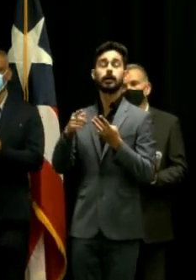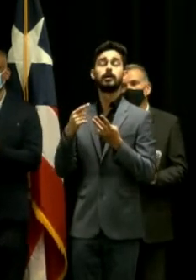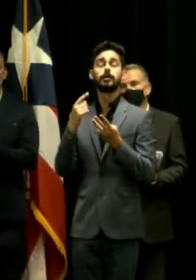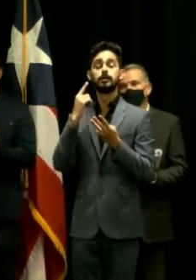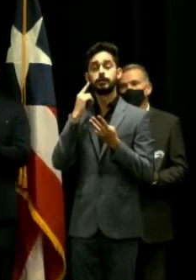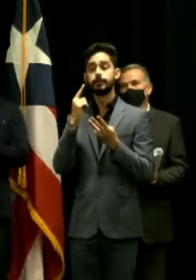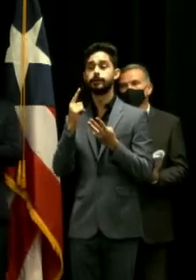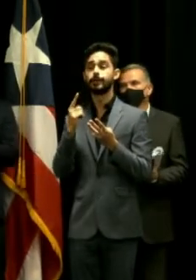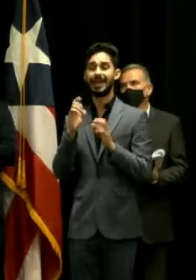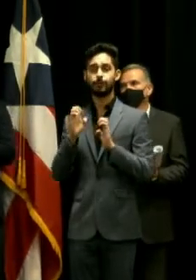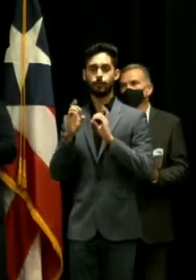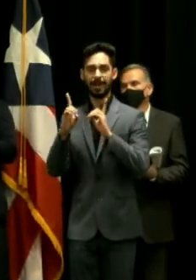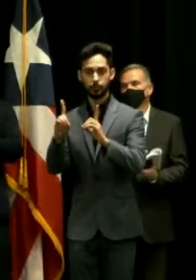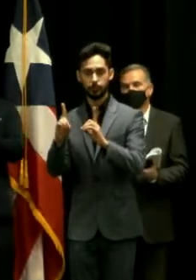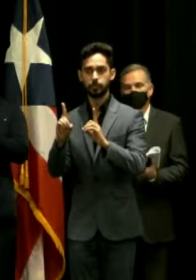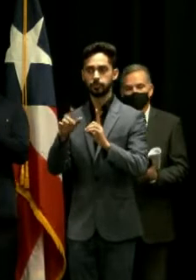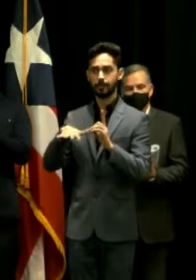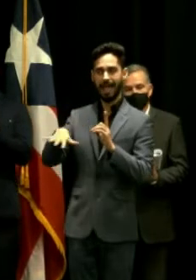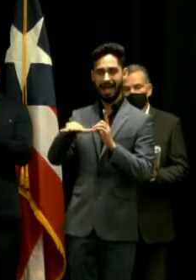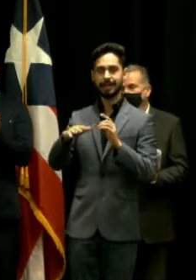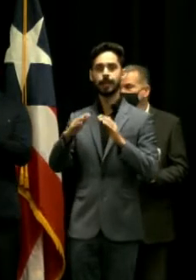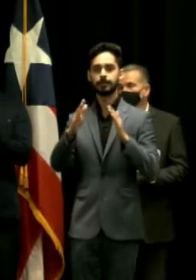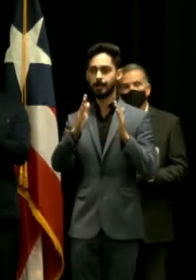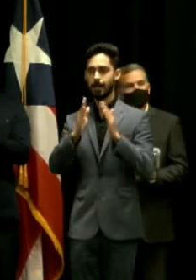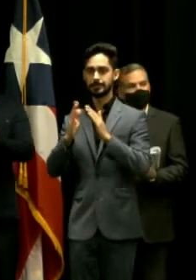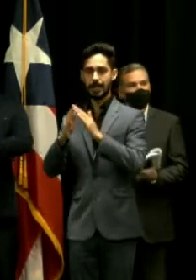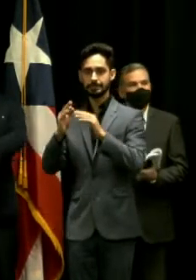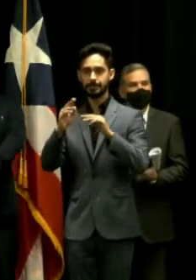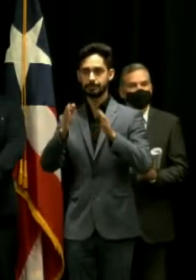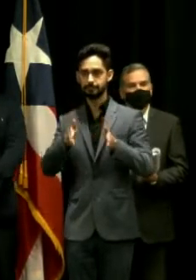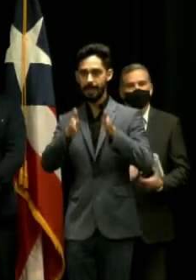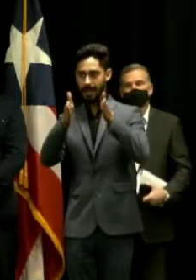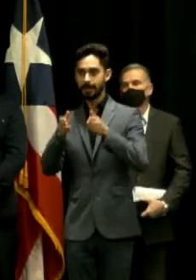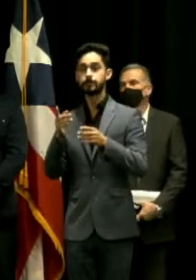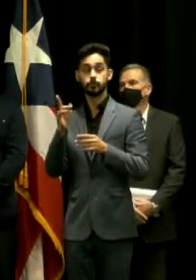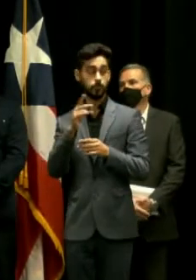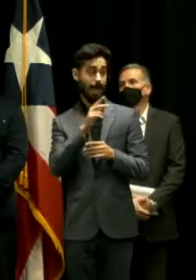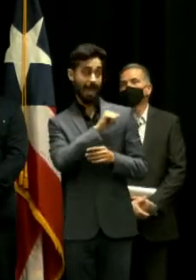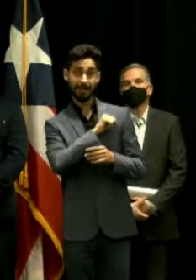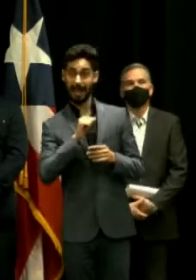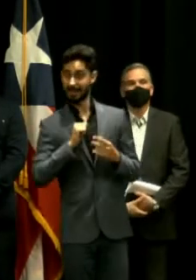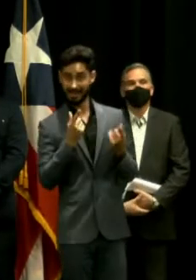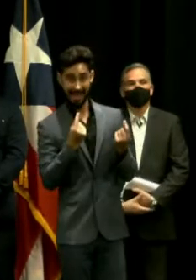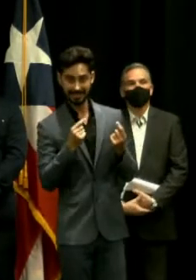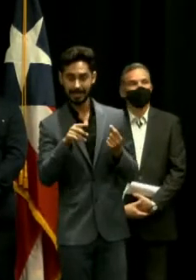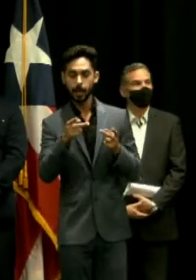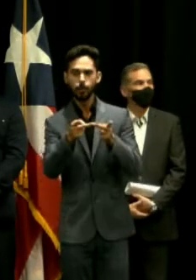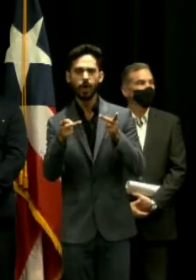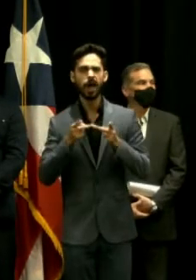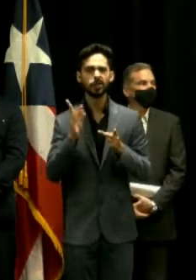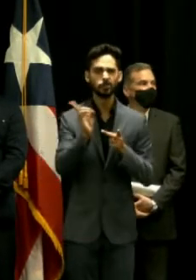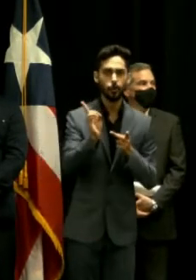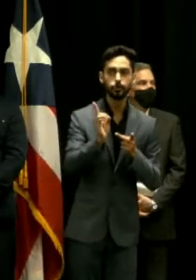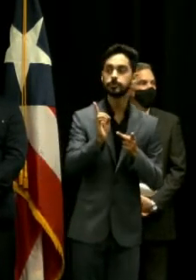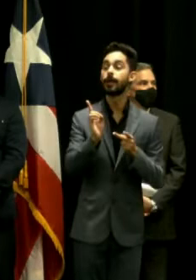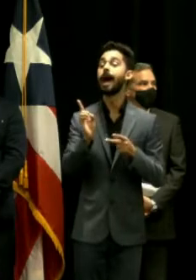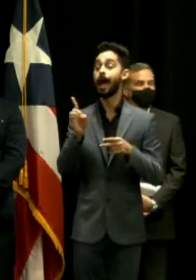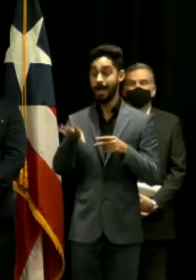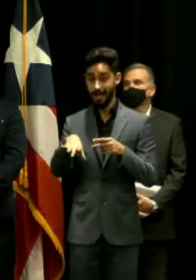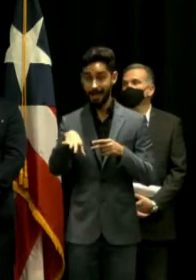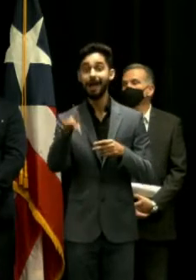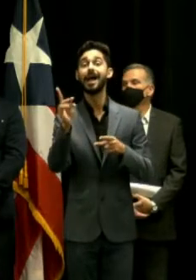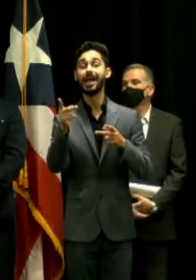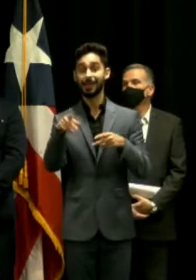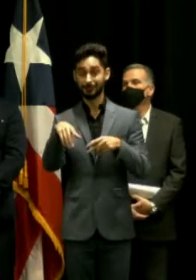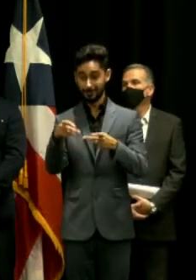necesita el alcalde está identificando terrenos y yo me voy a ocupar de asignar fondos del programa